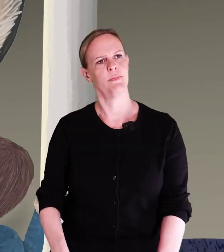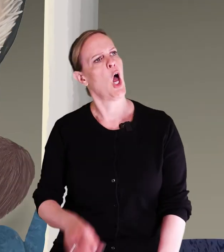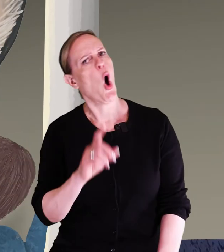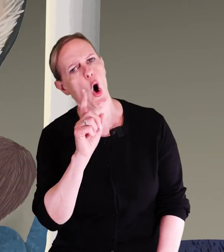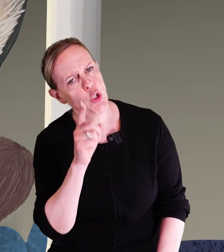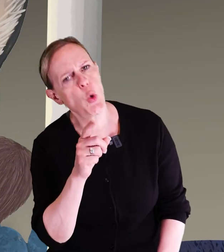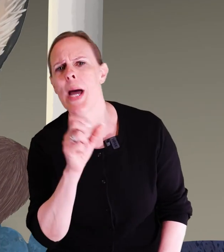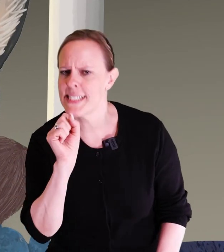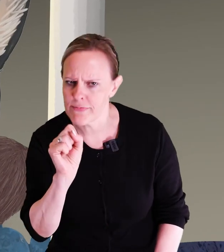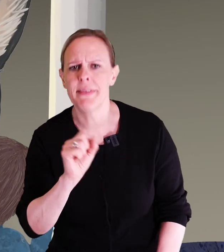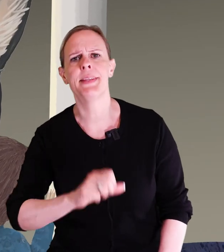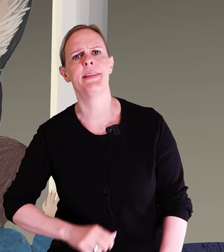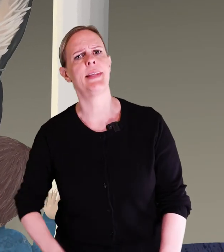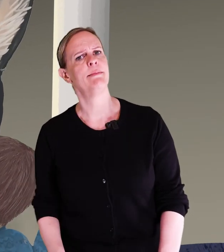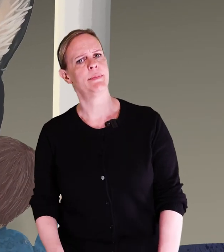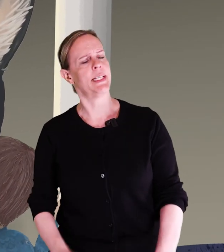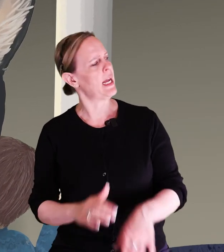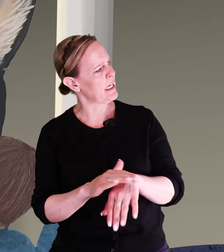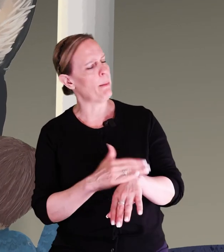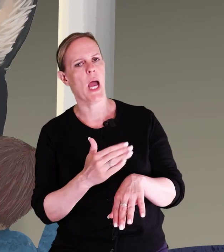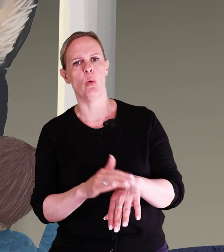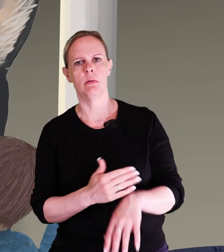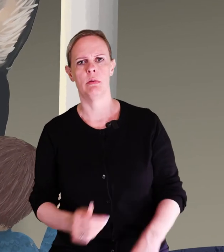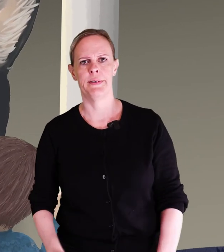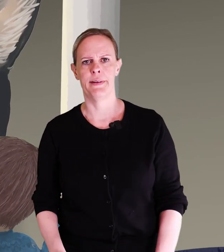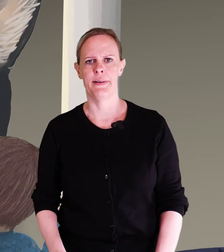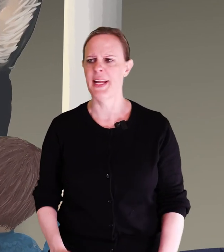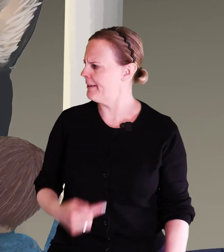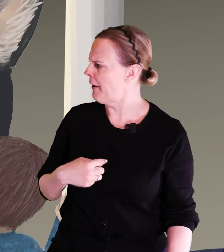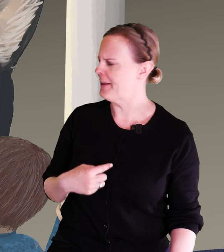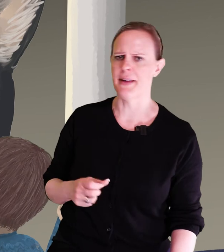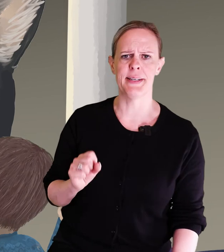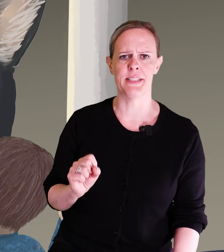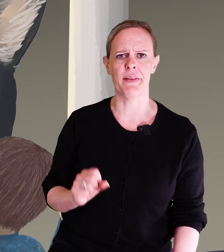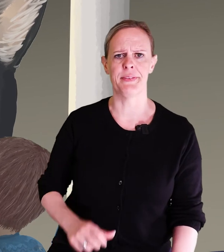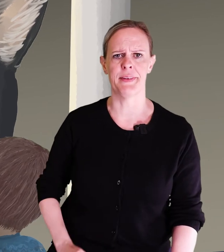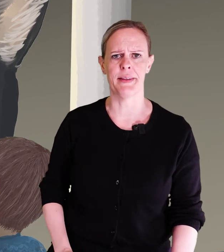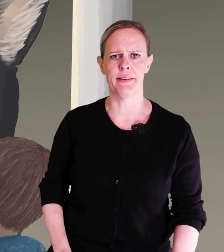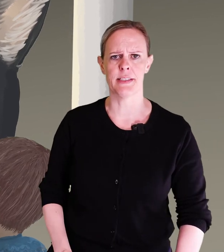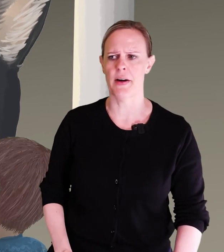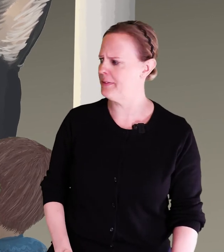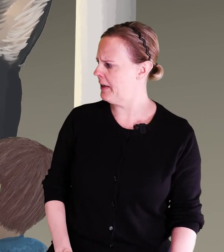Och du är Svante, säger lilla Mjau. Det är klart att jag är Svante, tänker Svante.